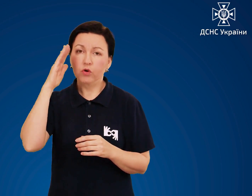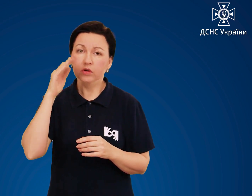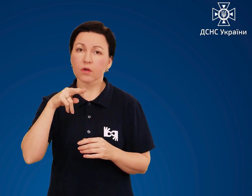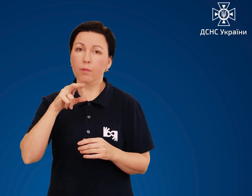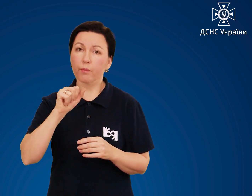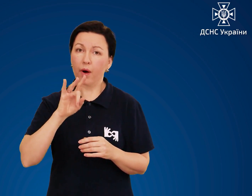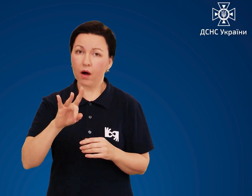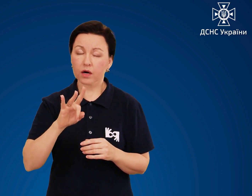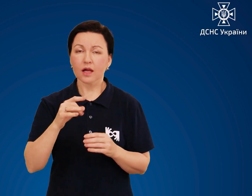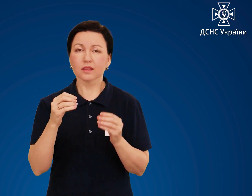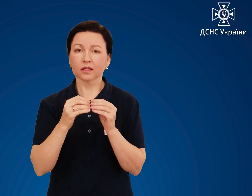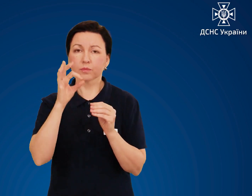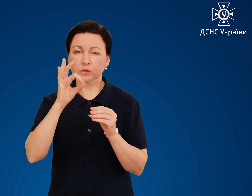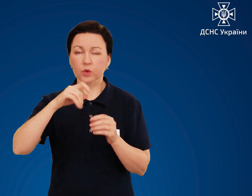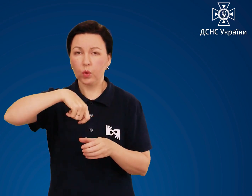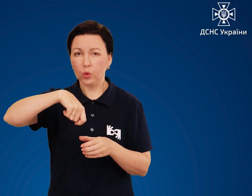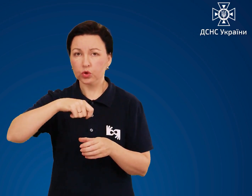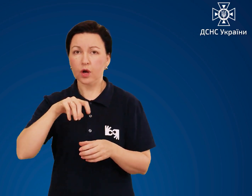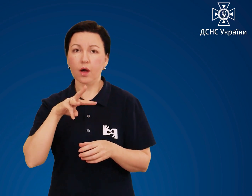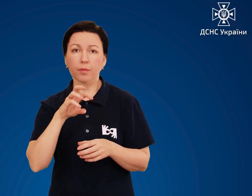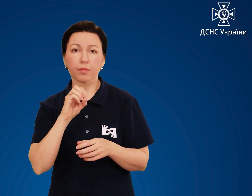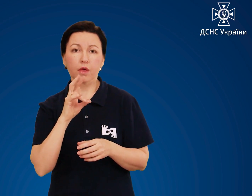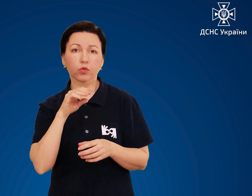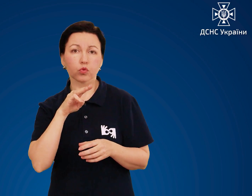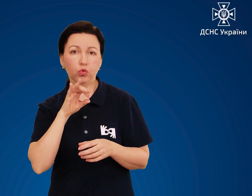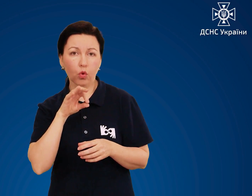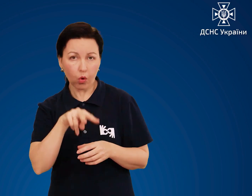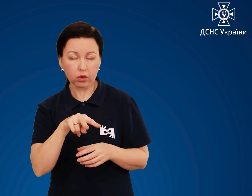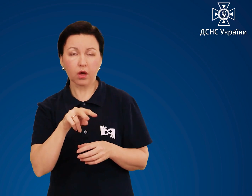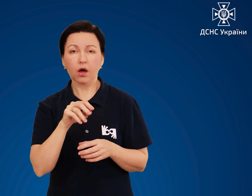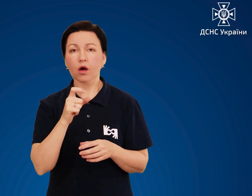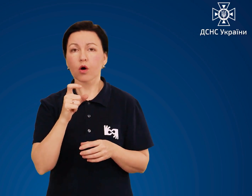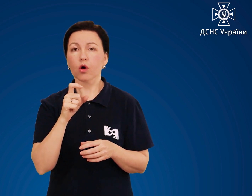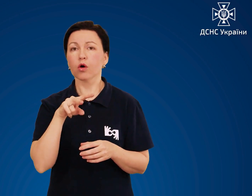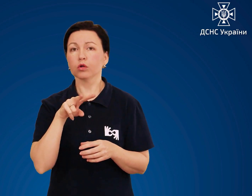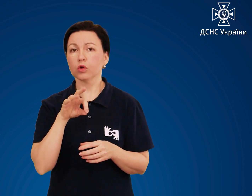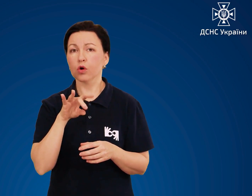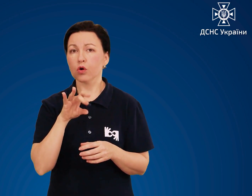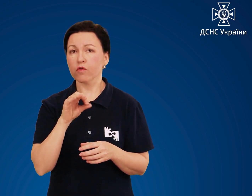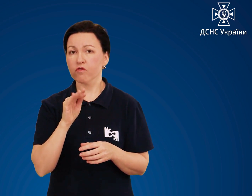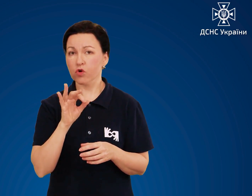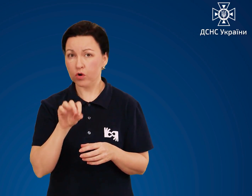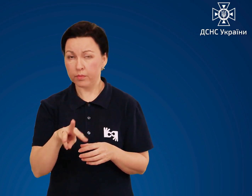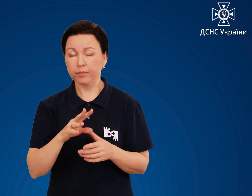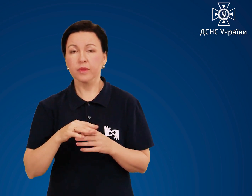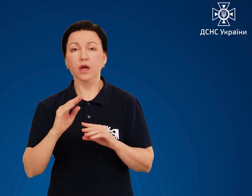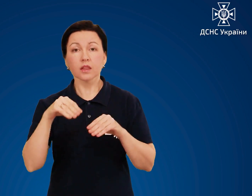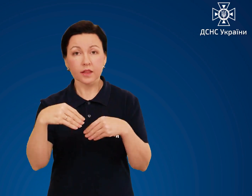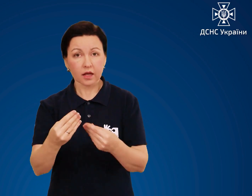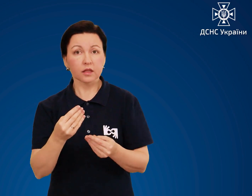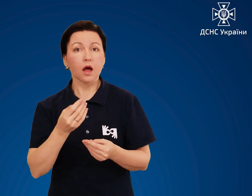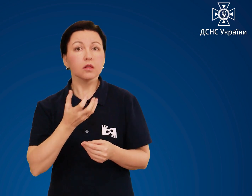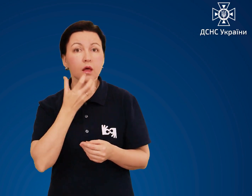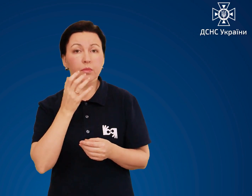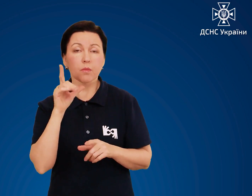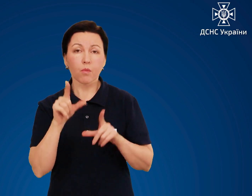10% розчину ментолу в хлороформі. Дайте йому теплого молока з